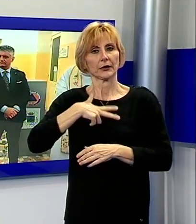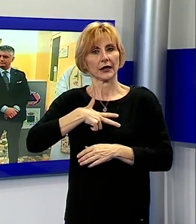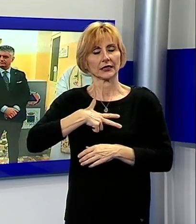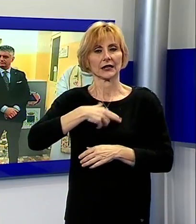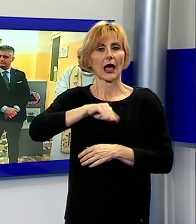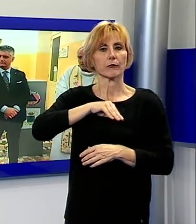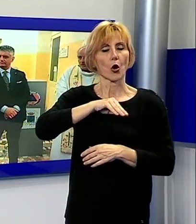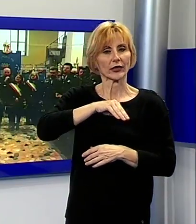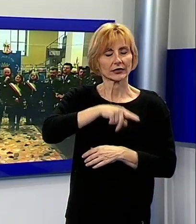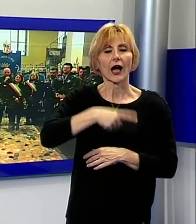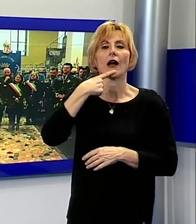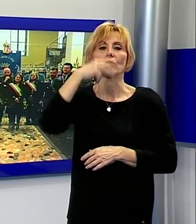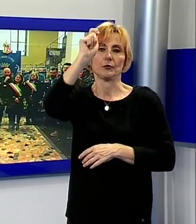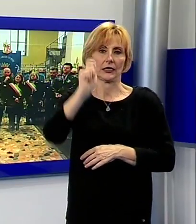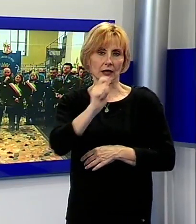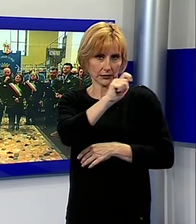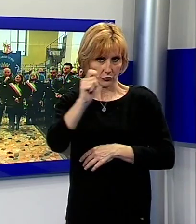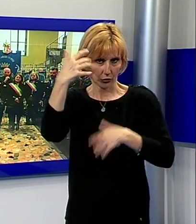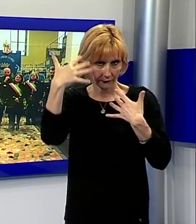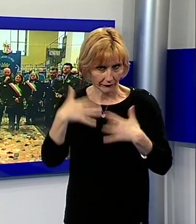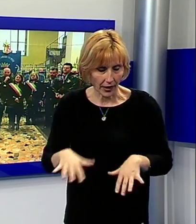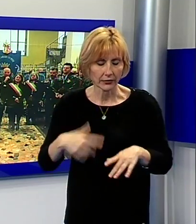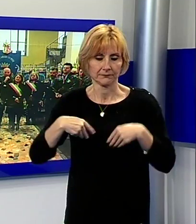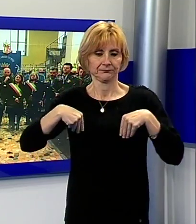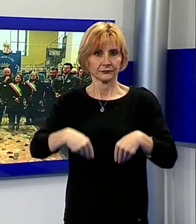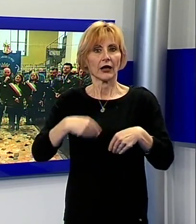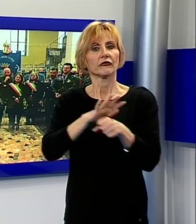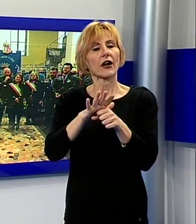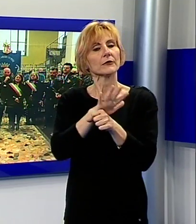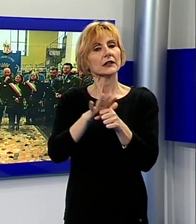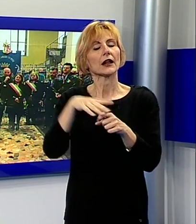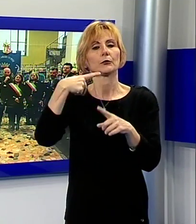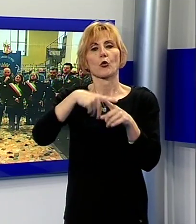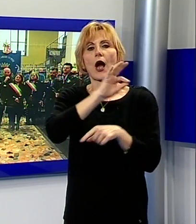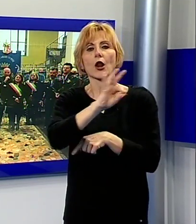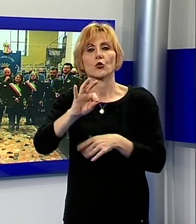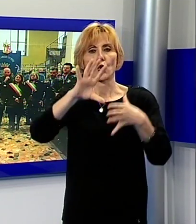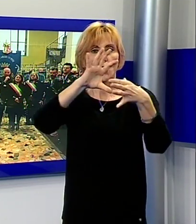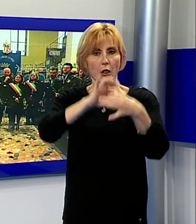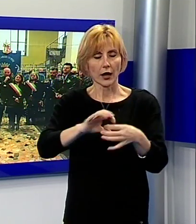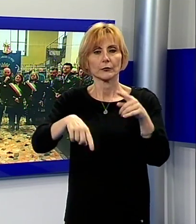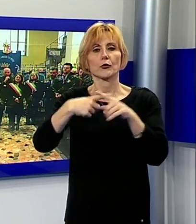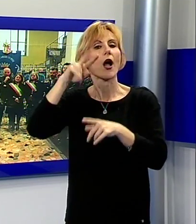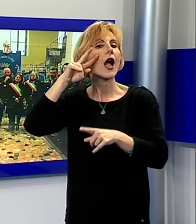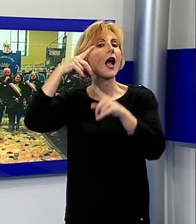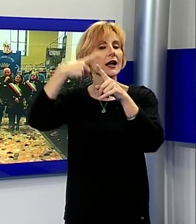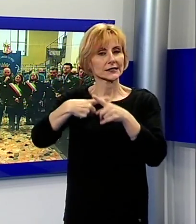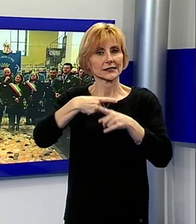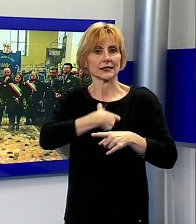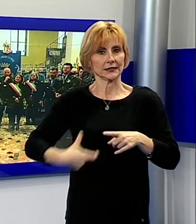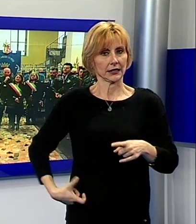Napolitano. Erano presenti i familiari da alcuni colleghi di Bandini e Rossetti, l'ex sindaco di Forte dei Marmi Umberto Buratti,